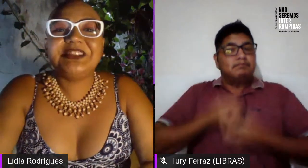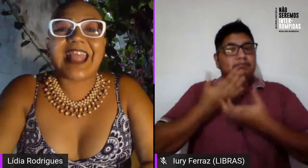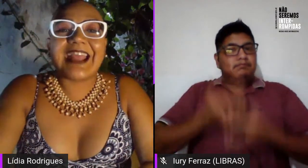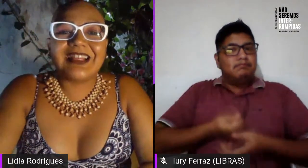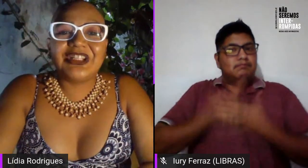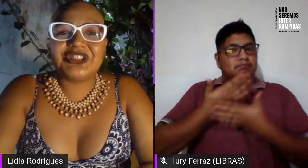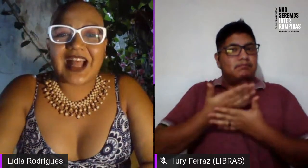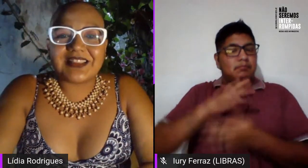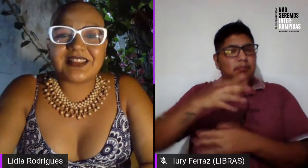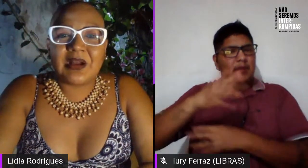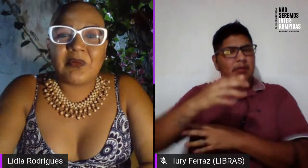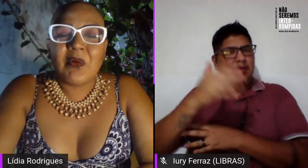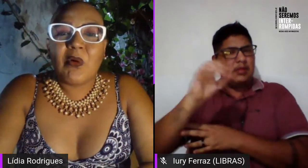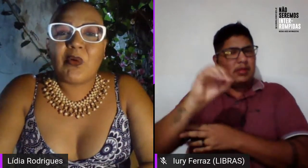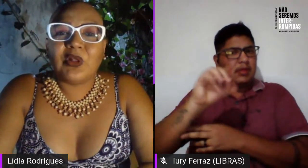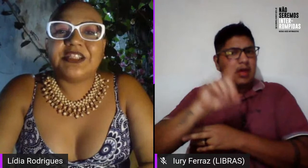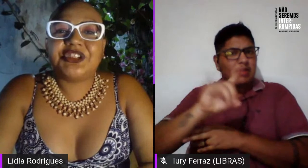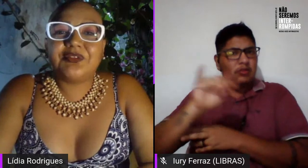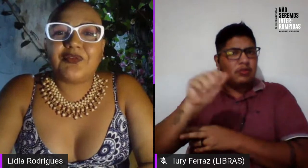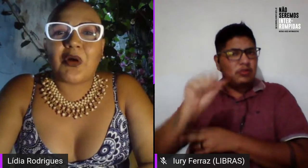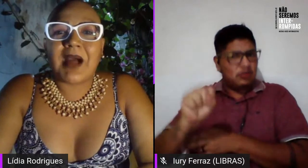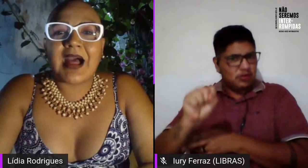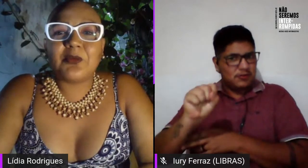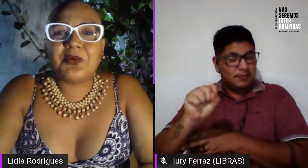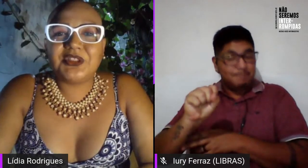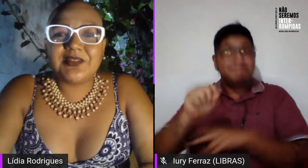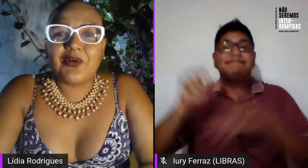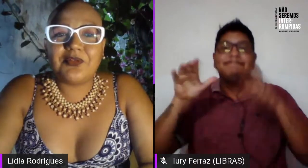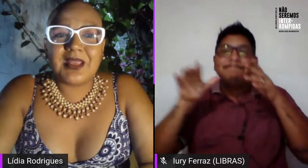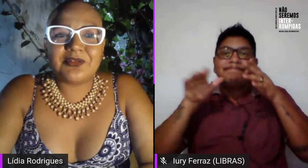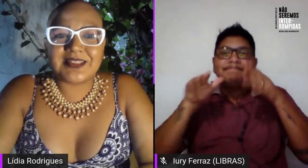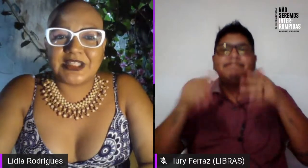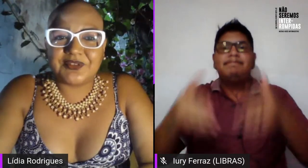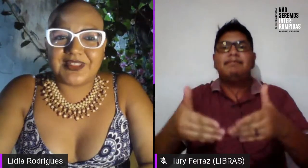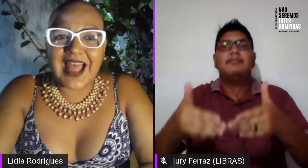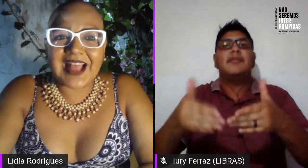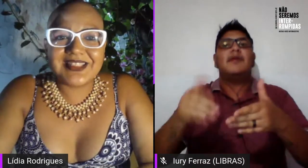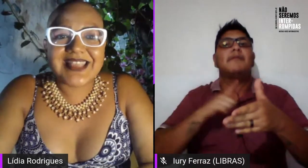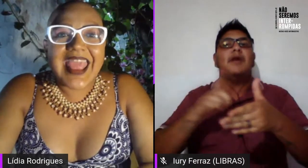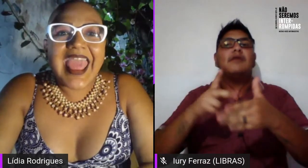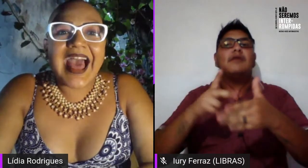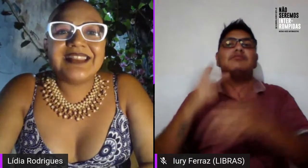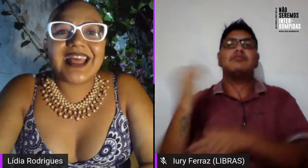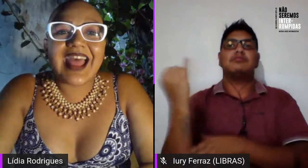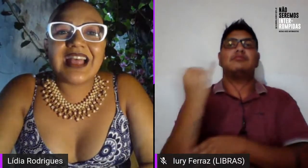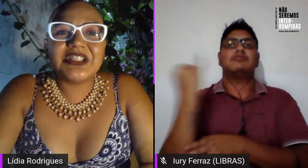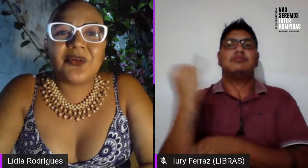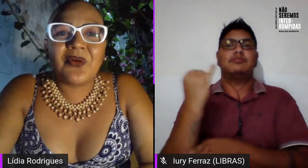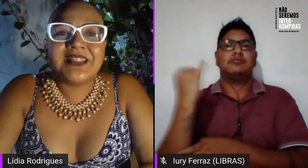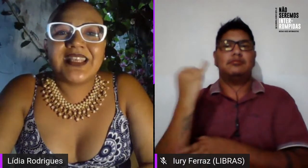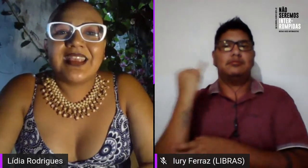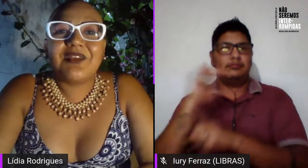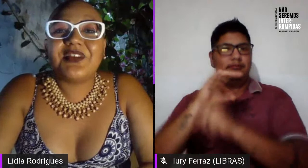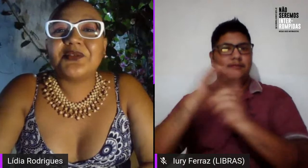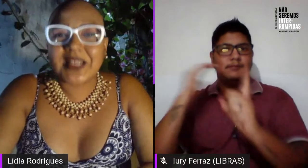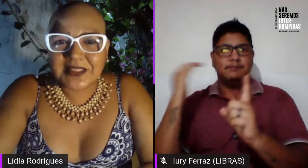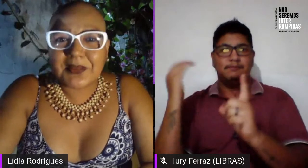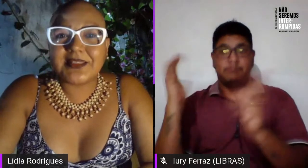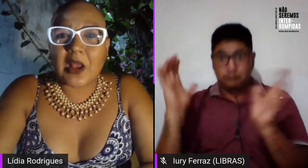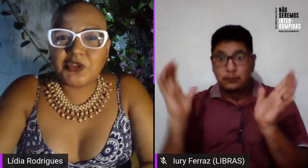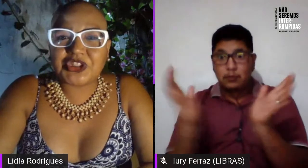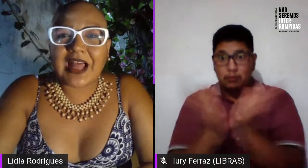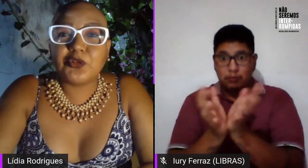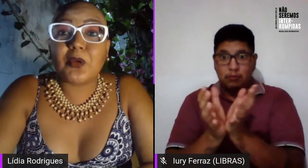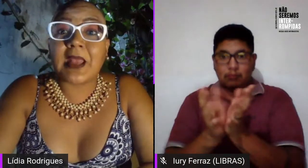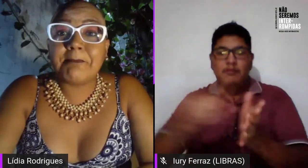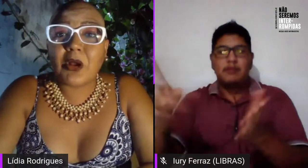Como parte integrante da ação, o coletivo formado para o desenvolvimento das atividades realizará ações que visam